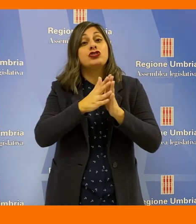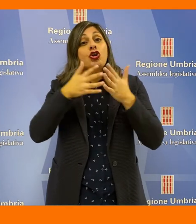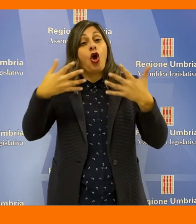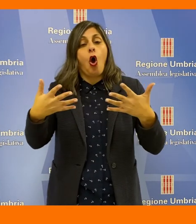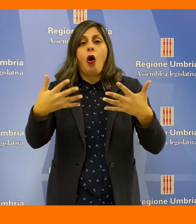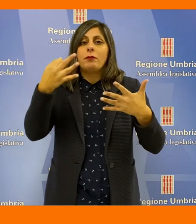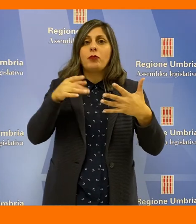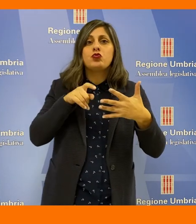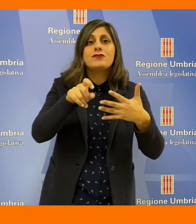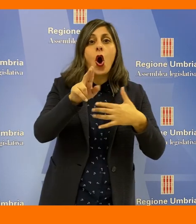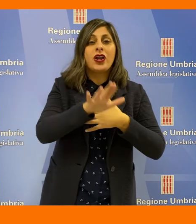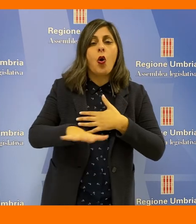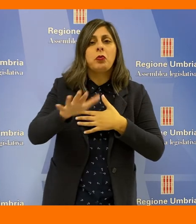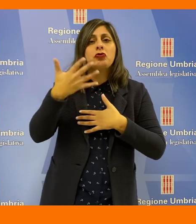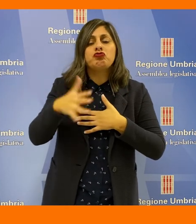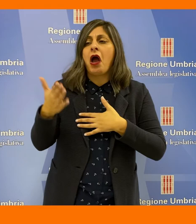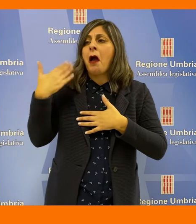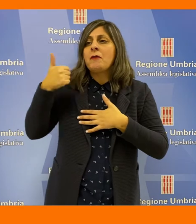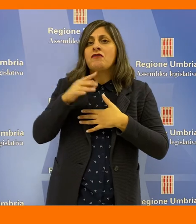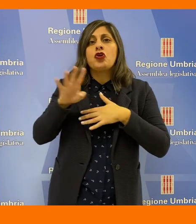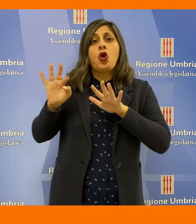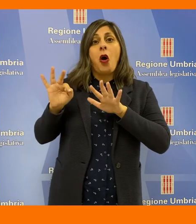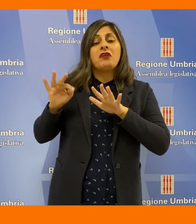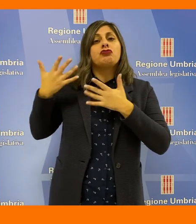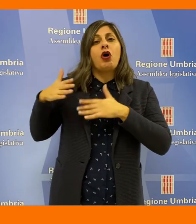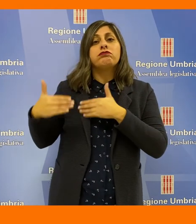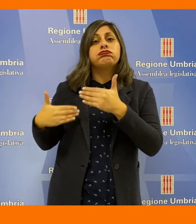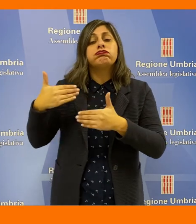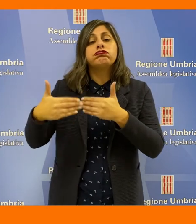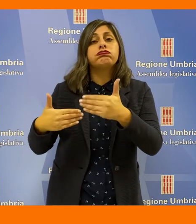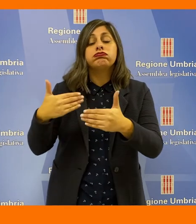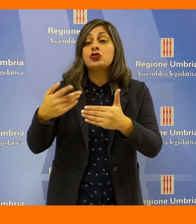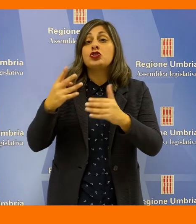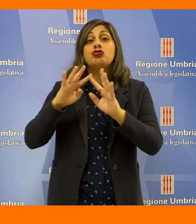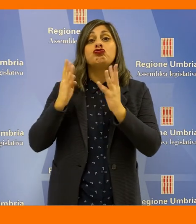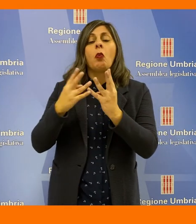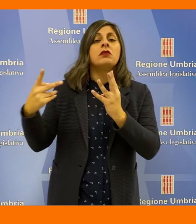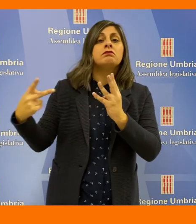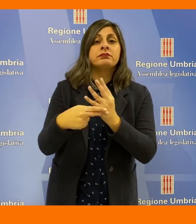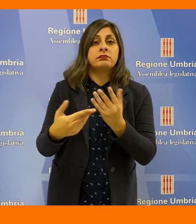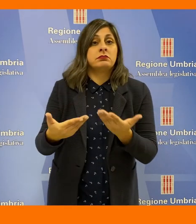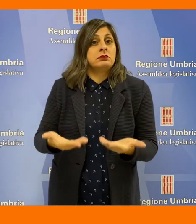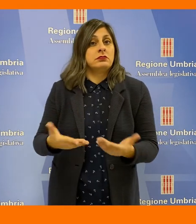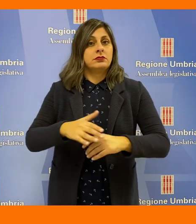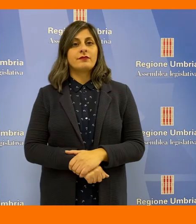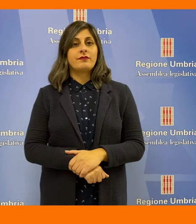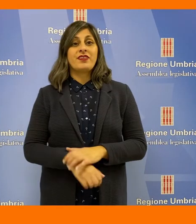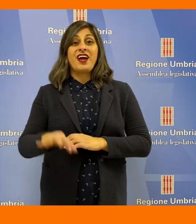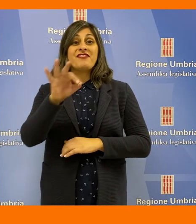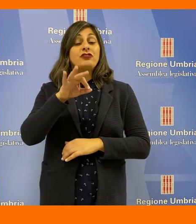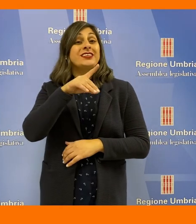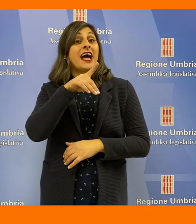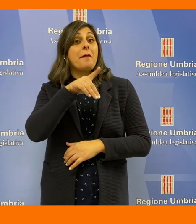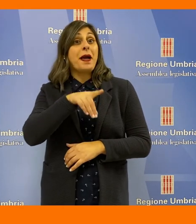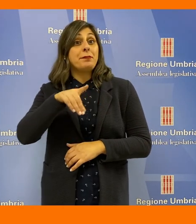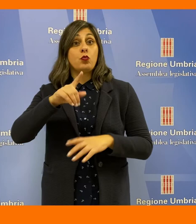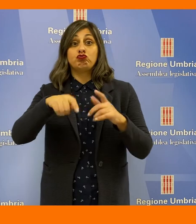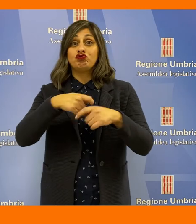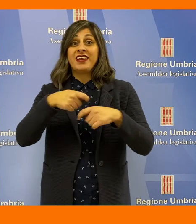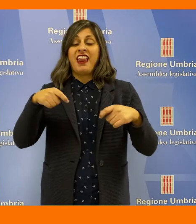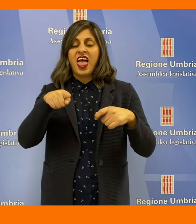registro tumorium attivo sin dai primi anni 90 e interrotto dalla Giunta. Francesca